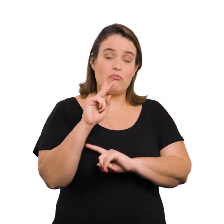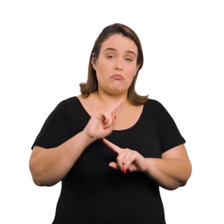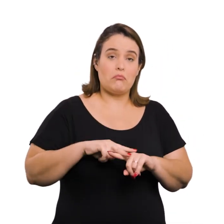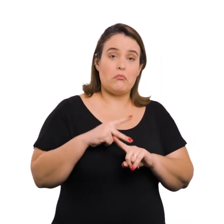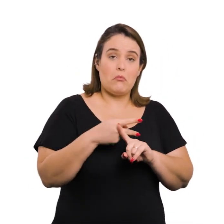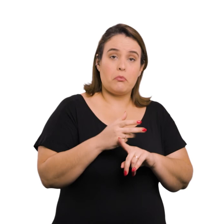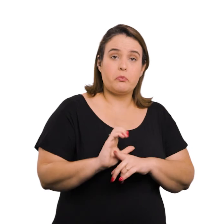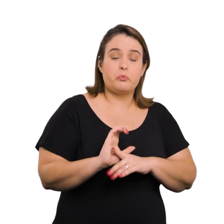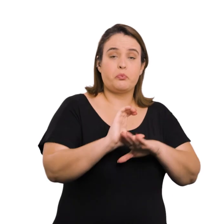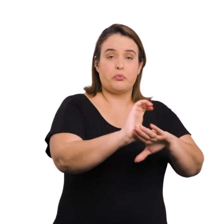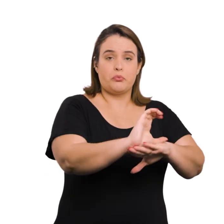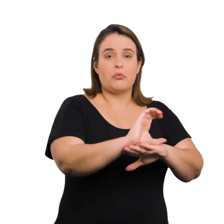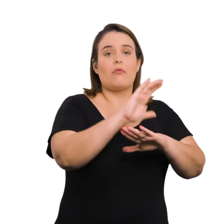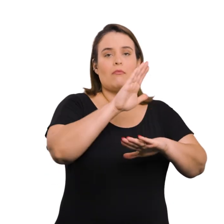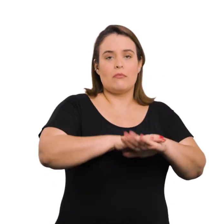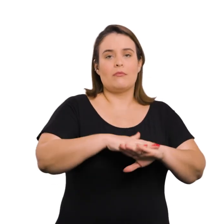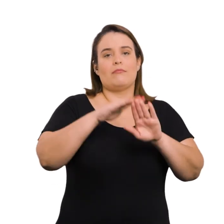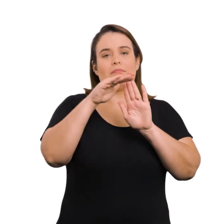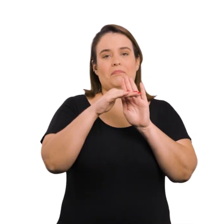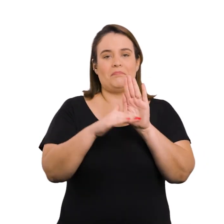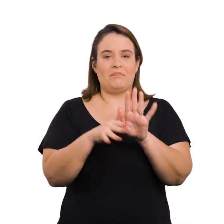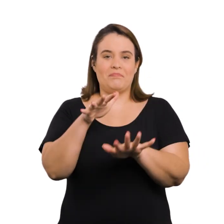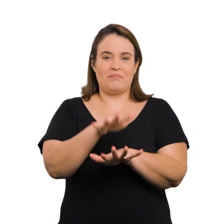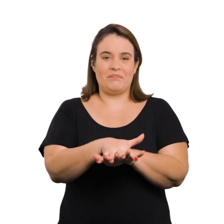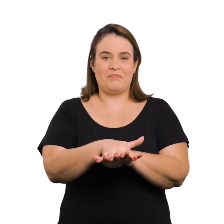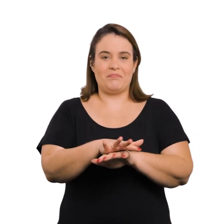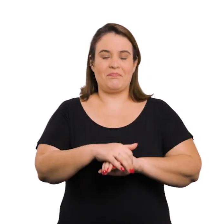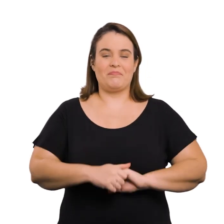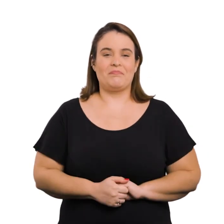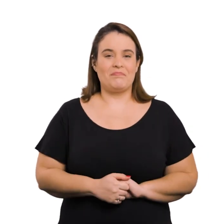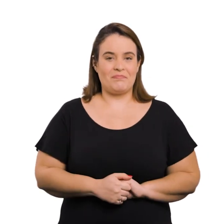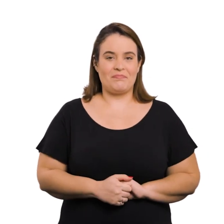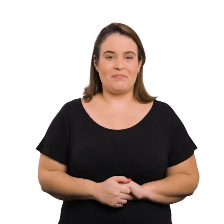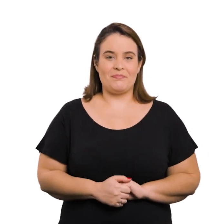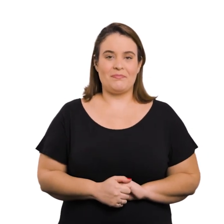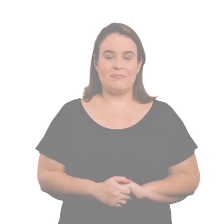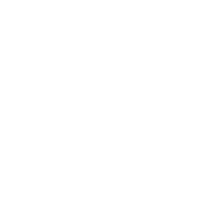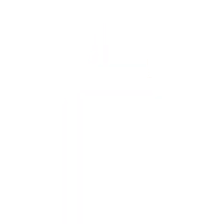recursos financeiros para a execução do Programa São Paulo Inclui.